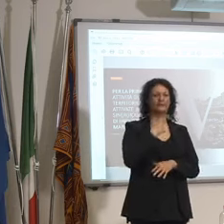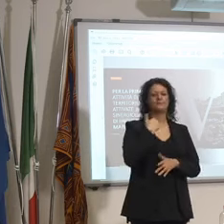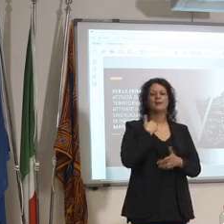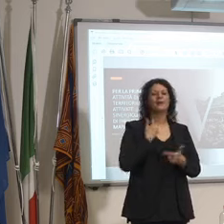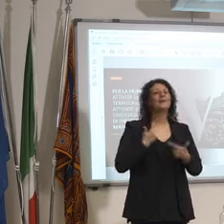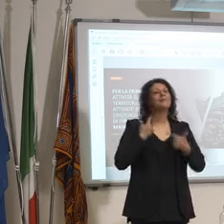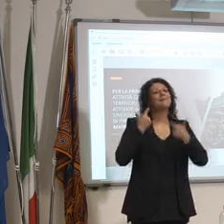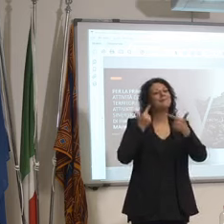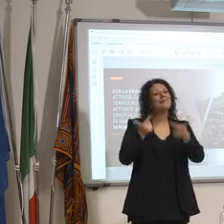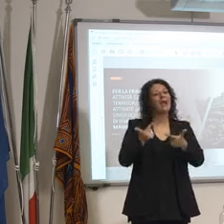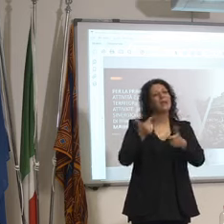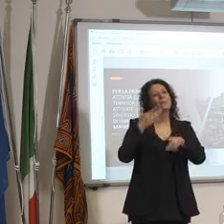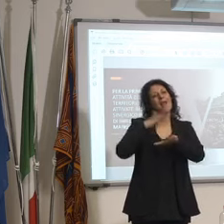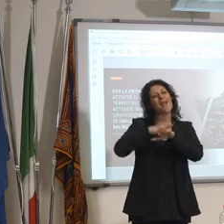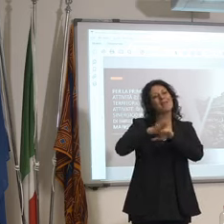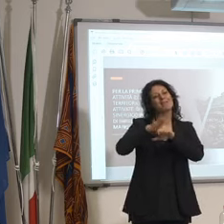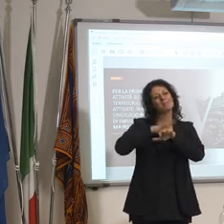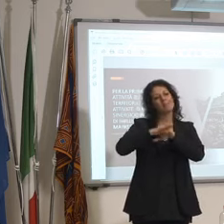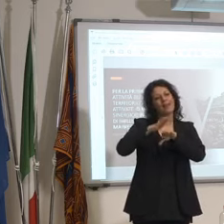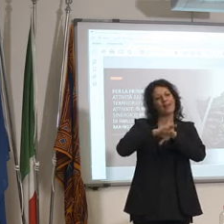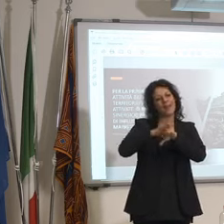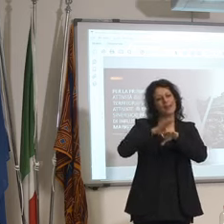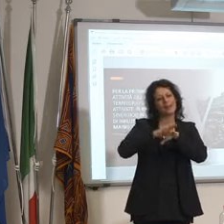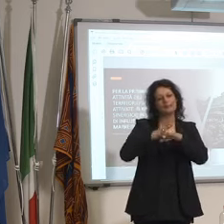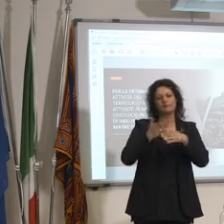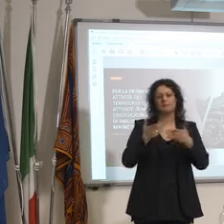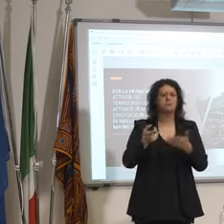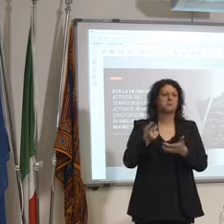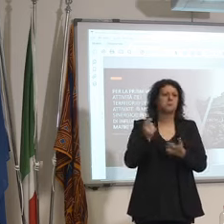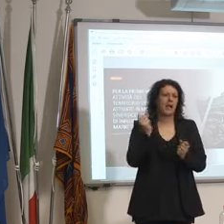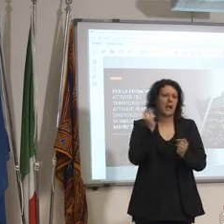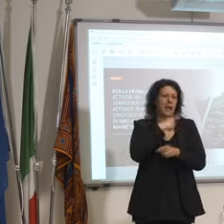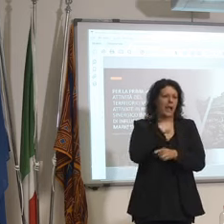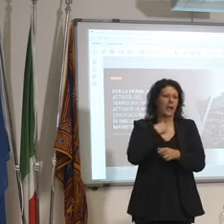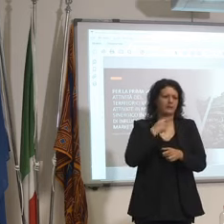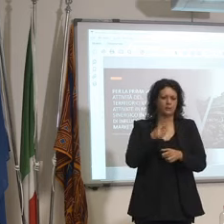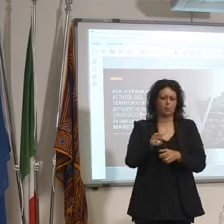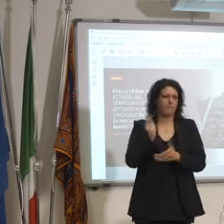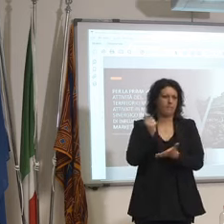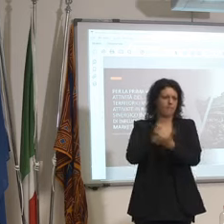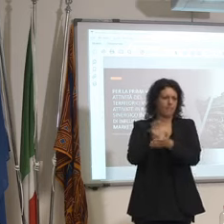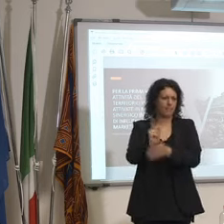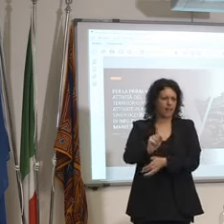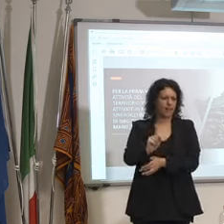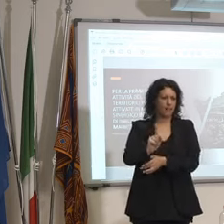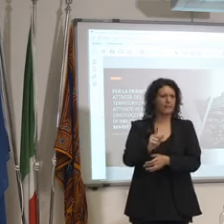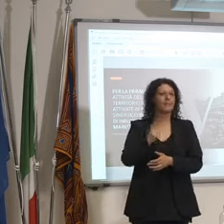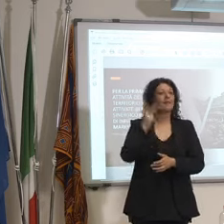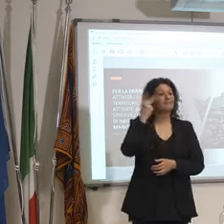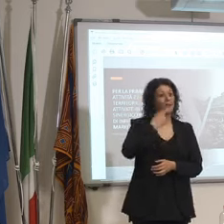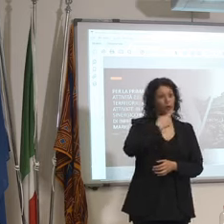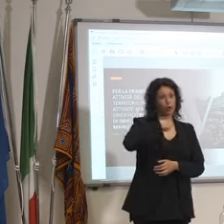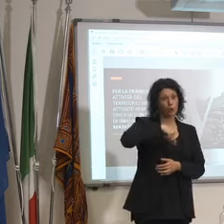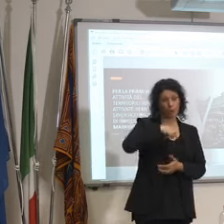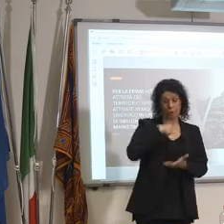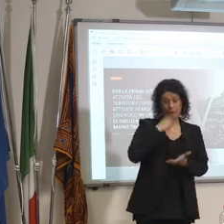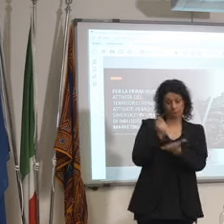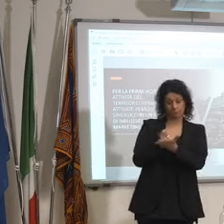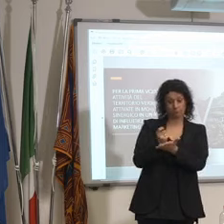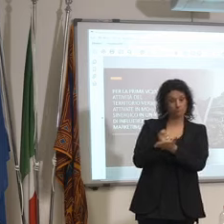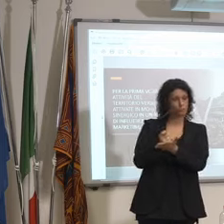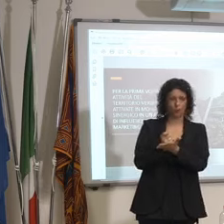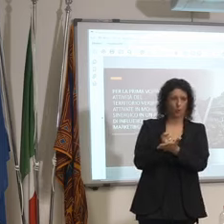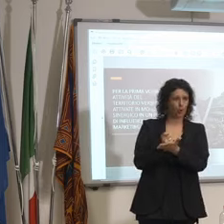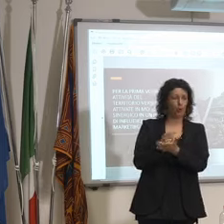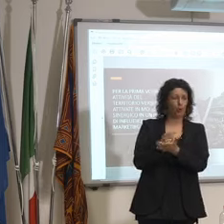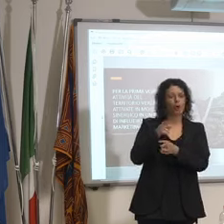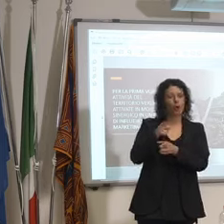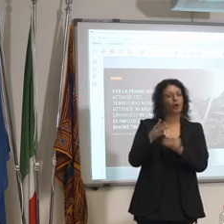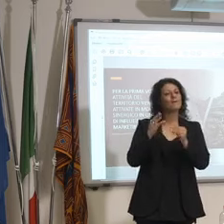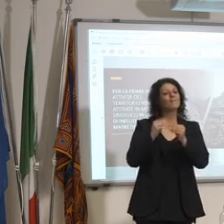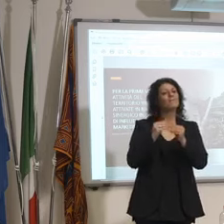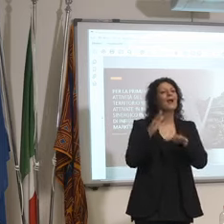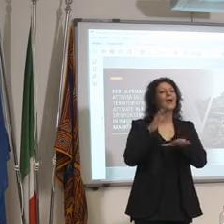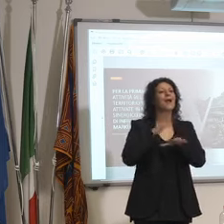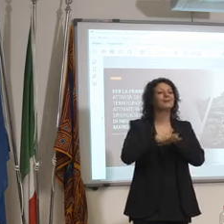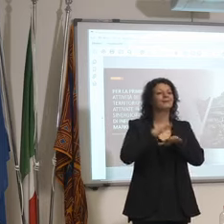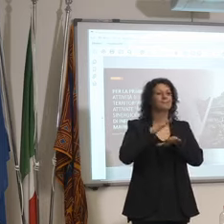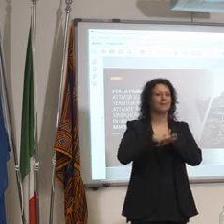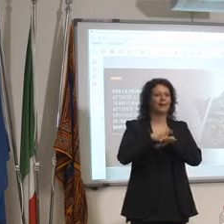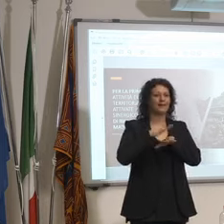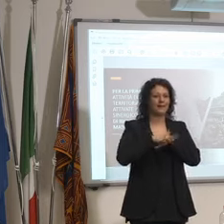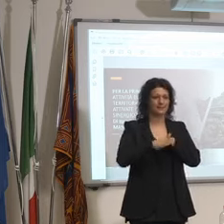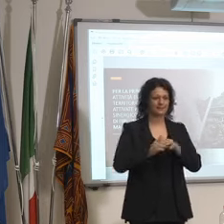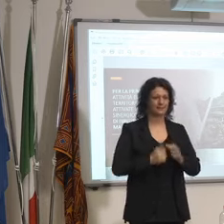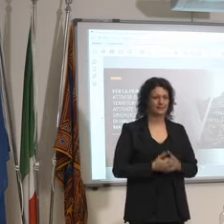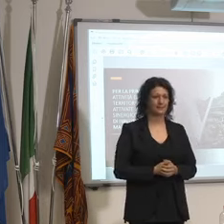'esperienza ovviamente gratis cioè l'esperienza non la pagano però noi non paghiamo l'influencer gli facciamo fare l'esperienza questa